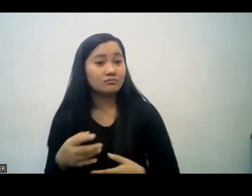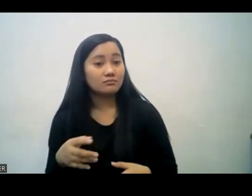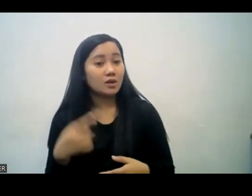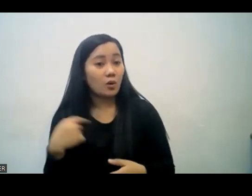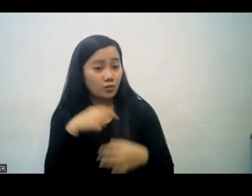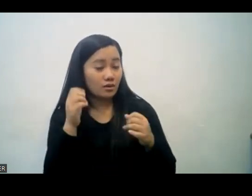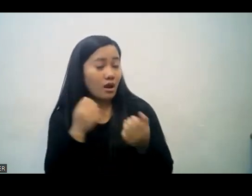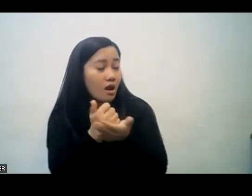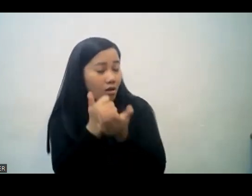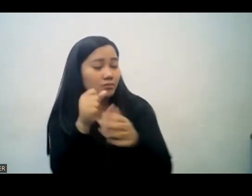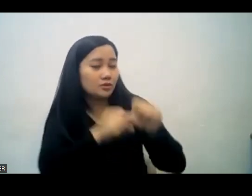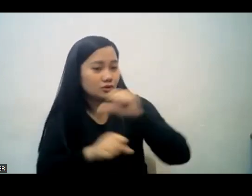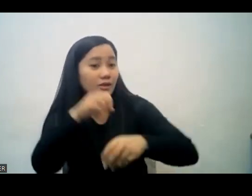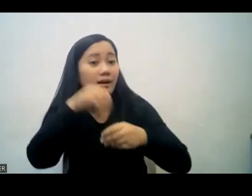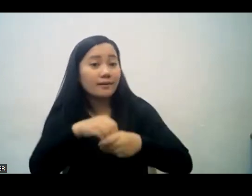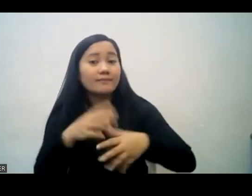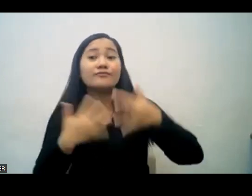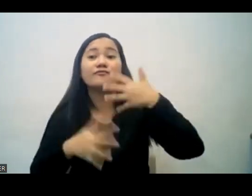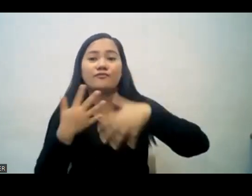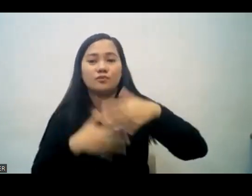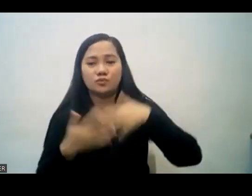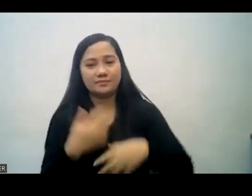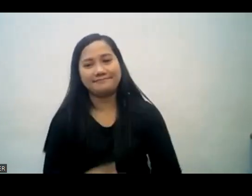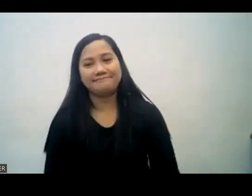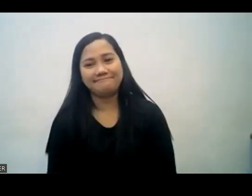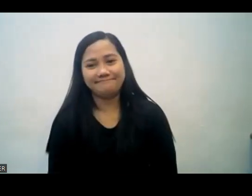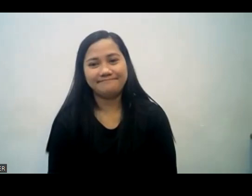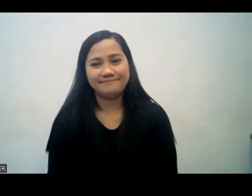kaya kinakailangan po nating tulungan yung bawat isa sa fellowship